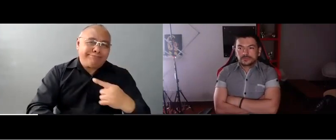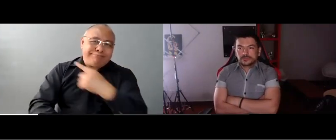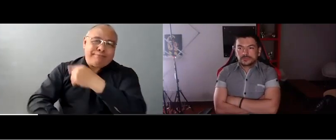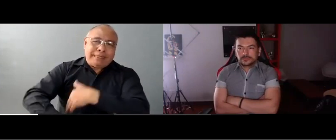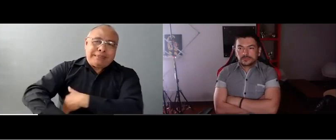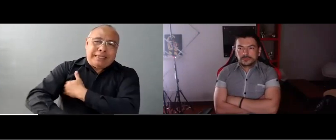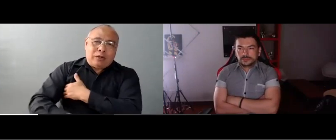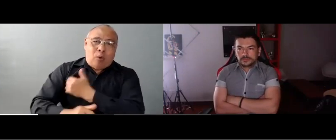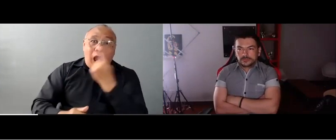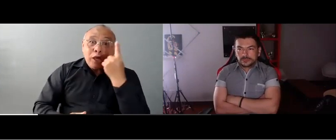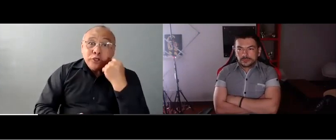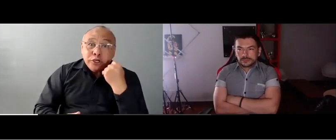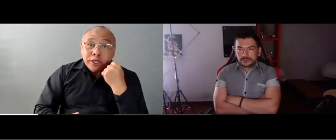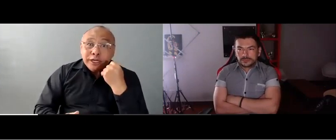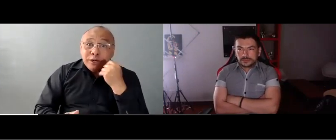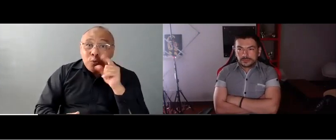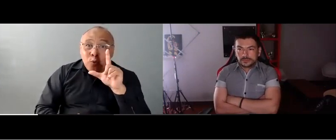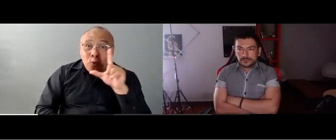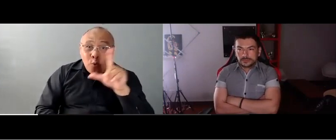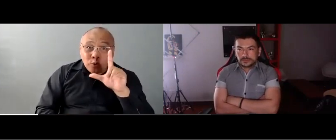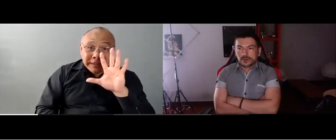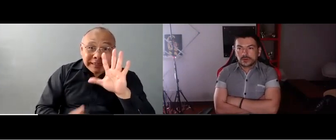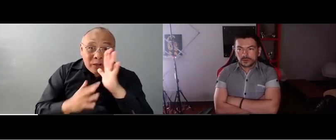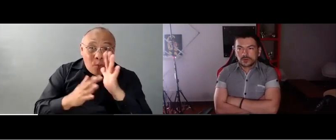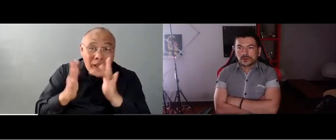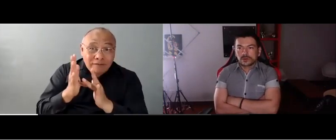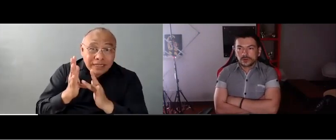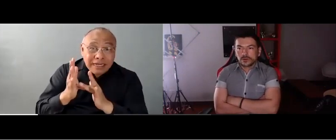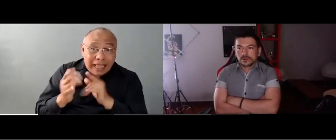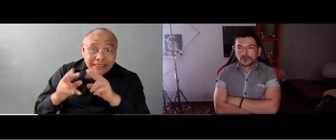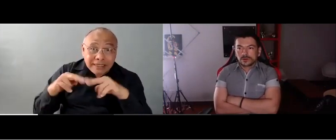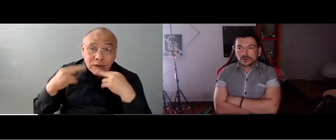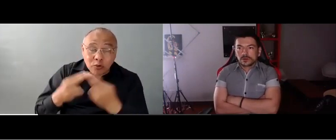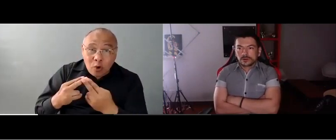quienes manifestaron su total disponibilidad de apoyarnos en este proceso.